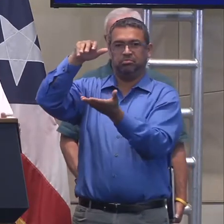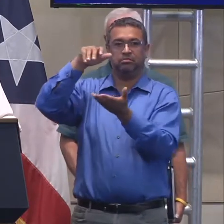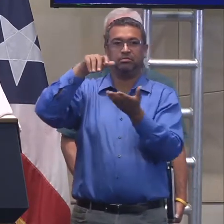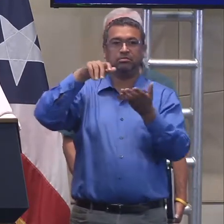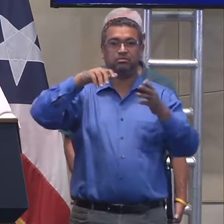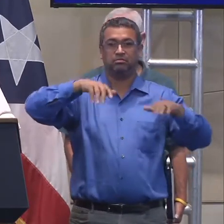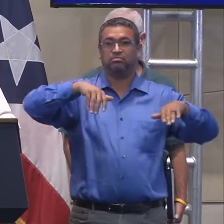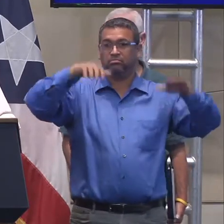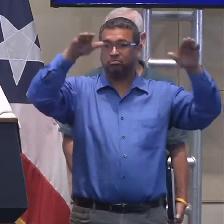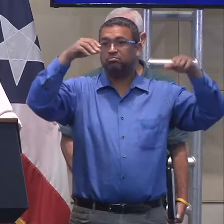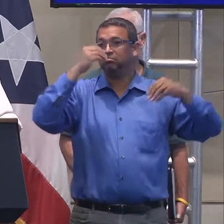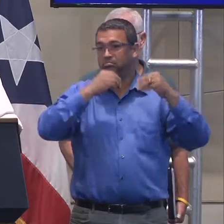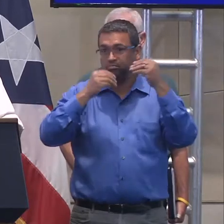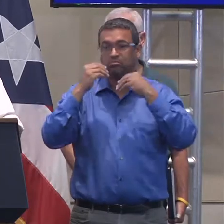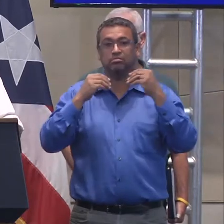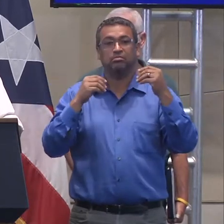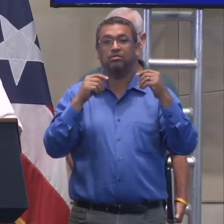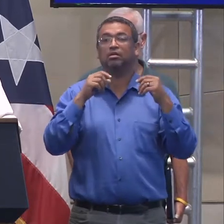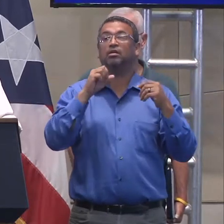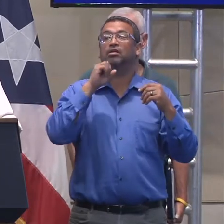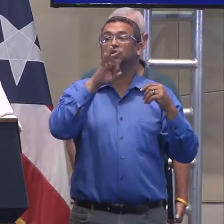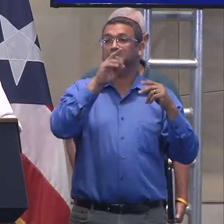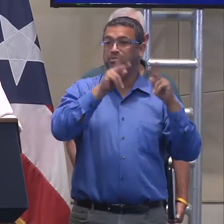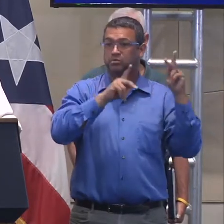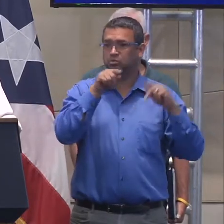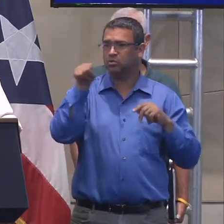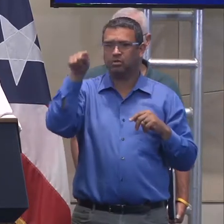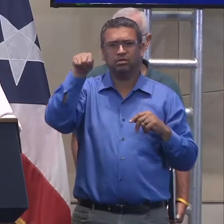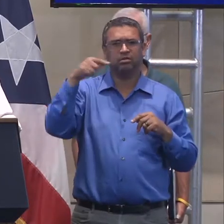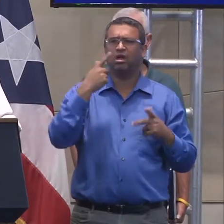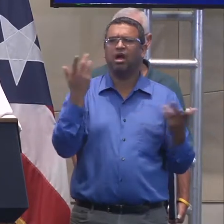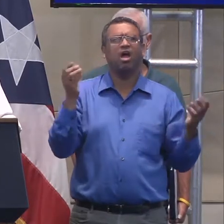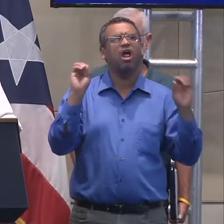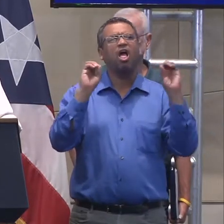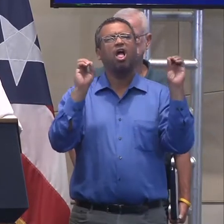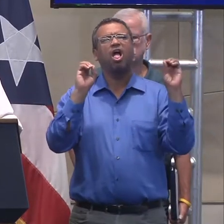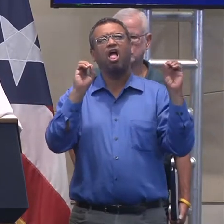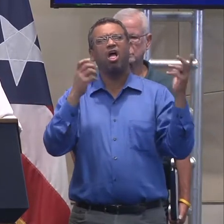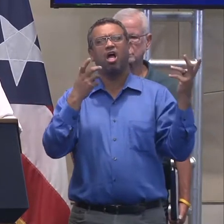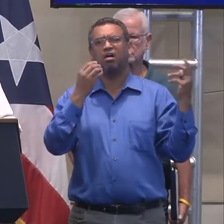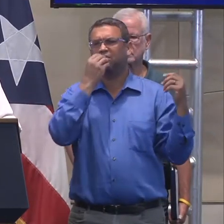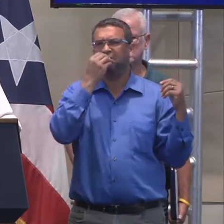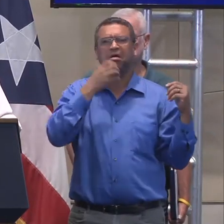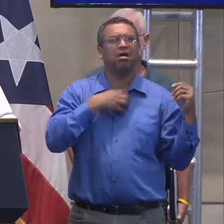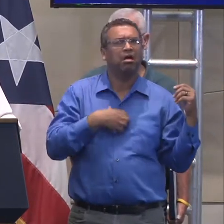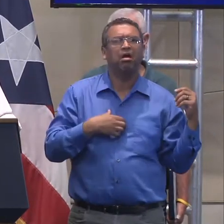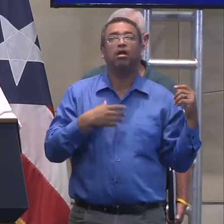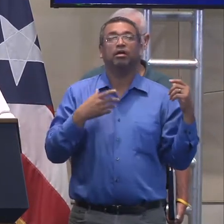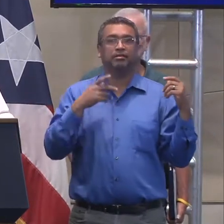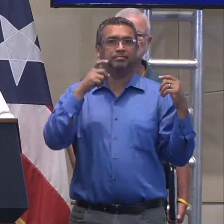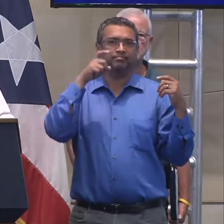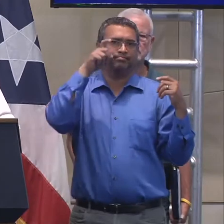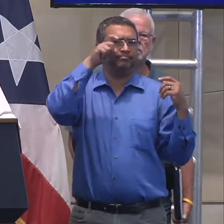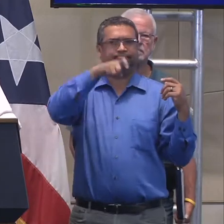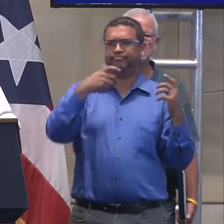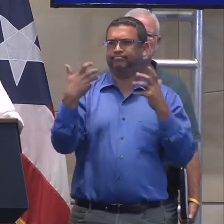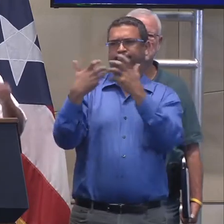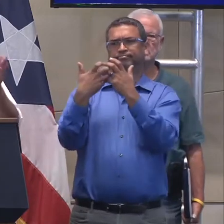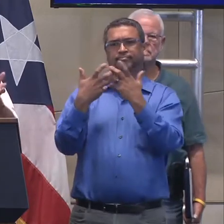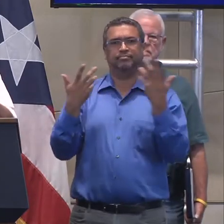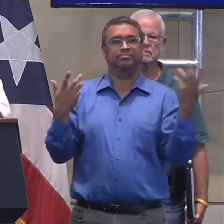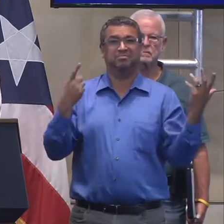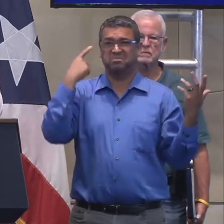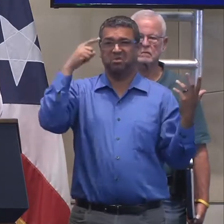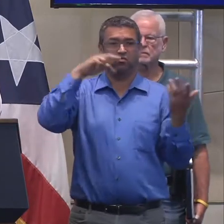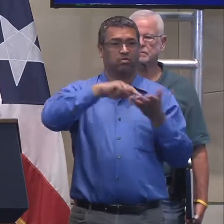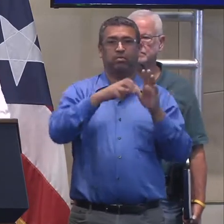de comida y que exista algún ciudadano que está diciendo que no tiene comida, pues, se tiene que tomar acción, ¿verdad? De nada vale, eh,